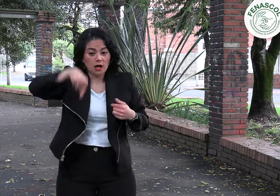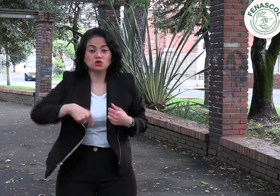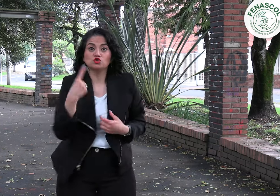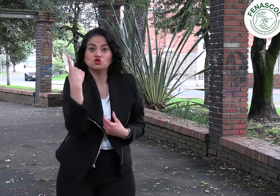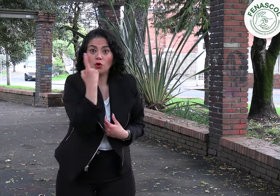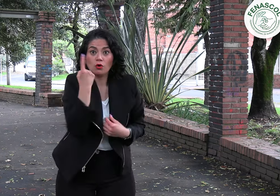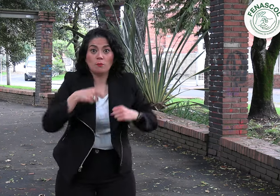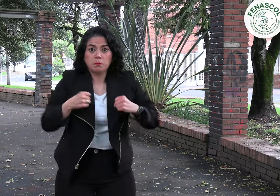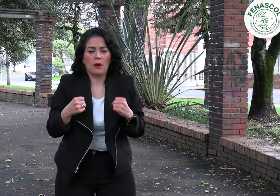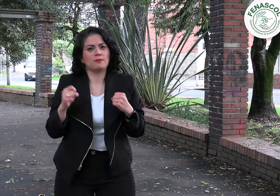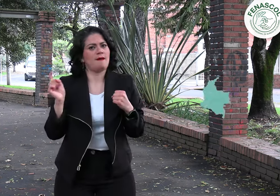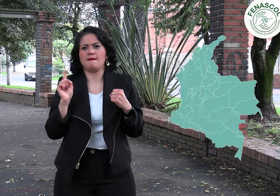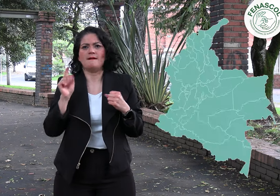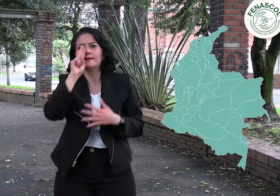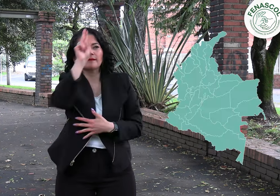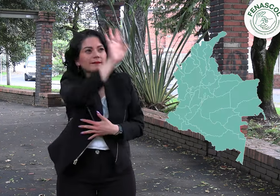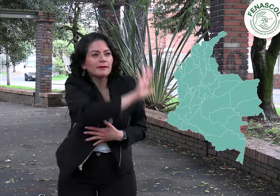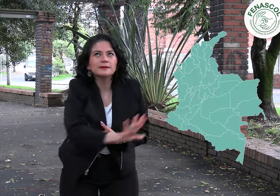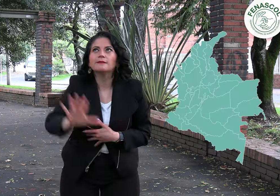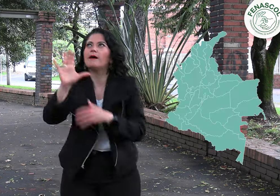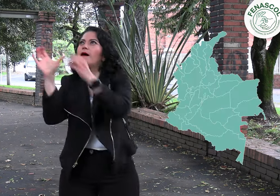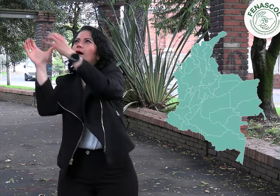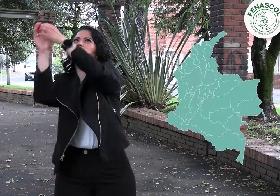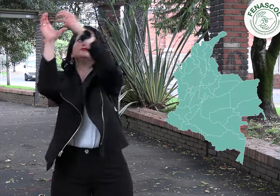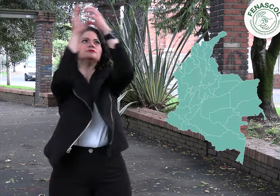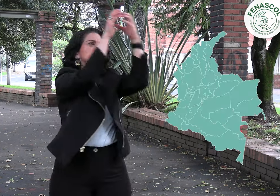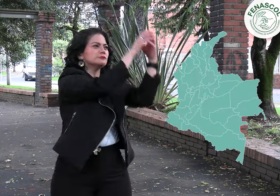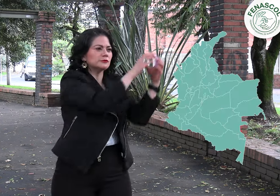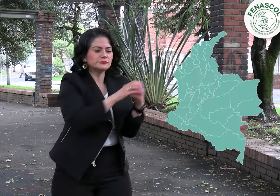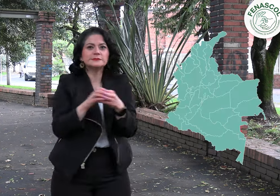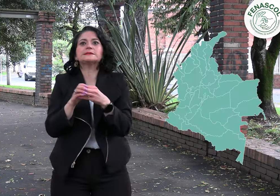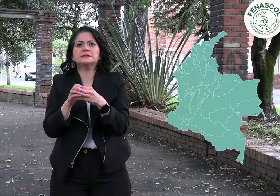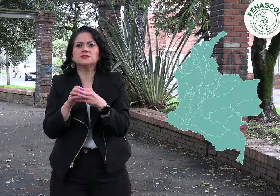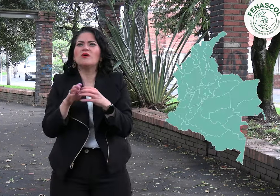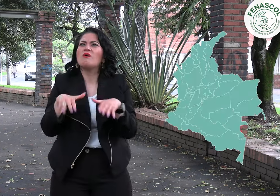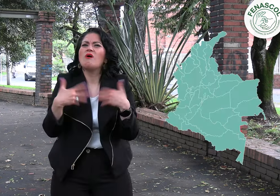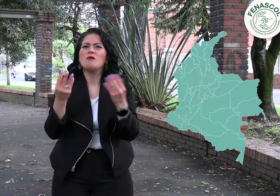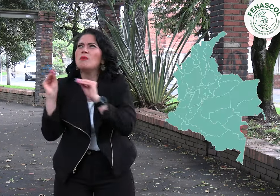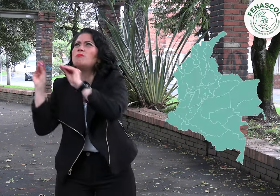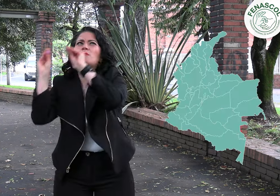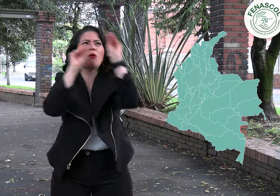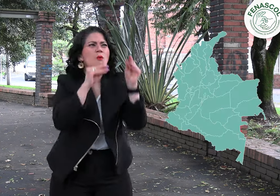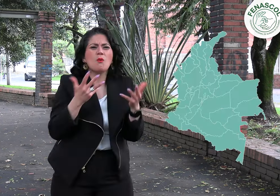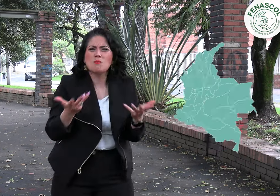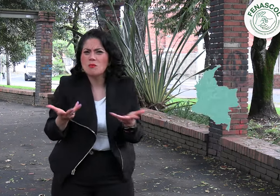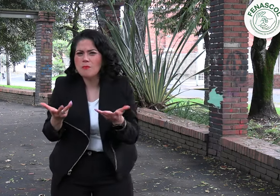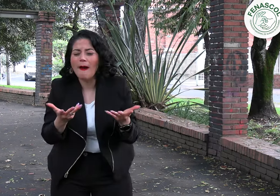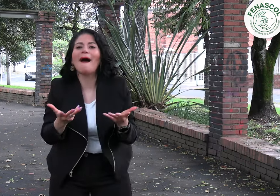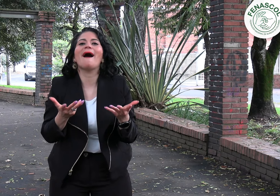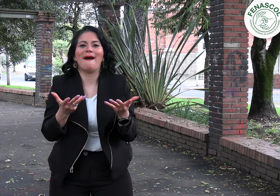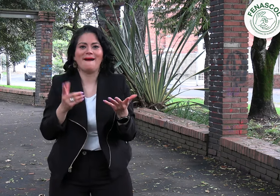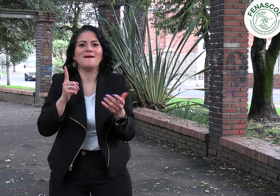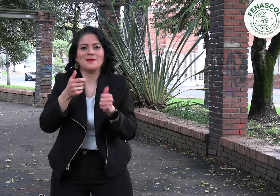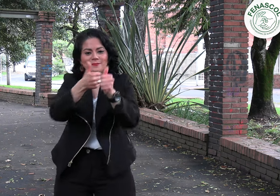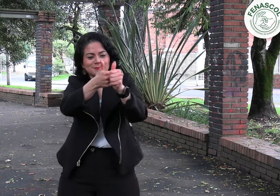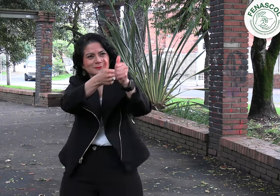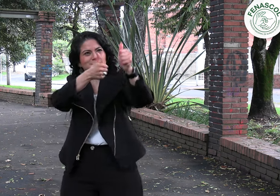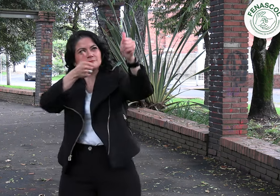sino extendiéndome a las asociaciones a nivel nacional. Dada la ubicación geográfica de las asociaciones en el país,